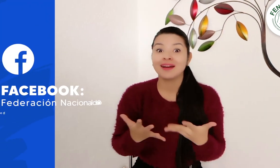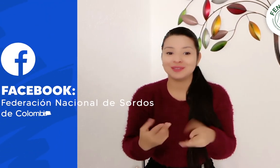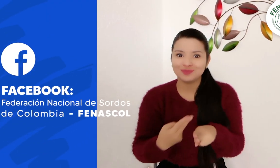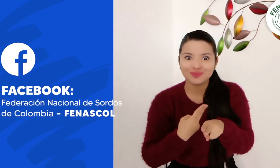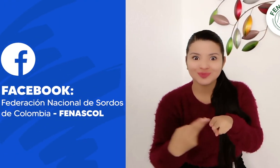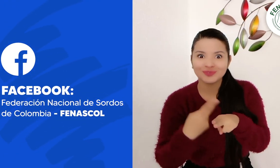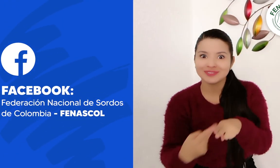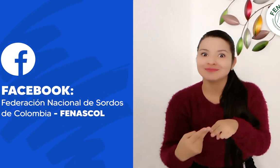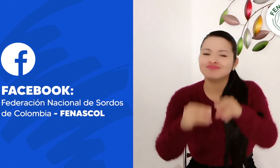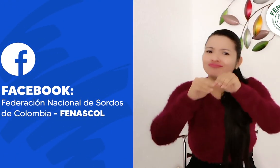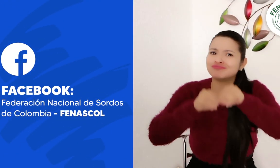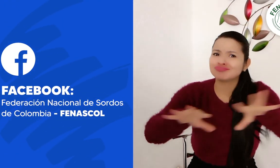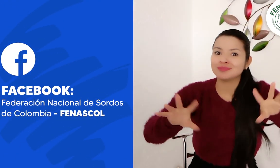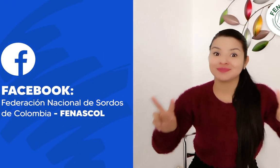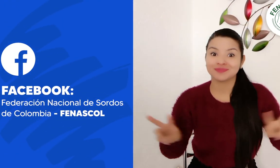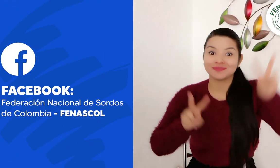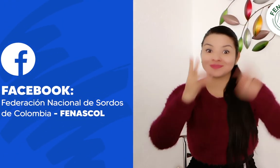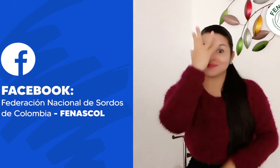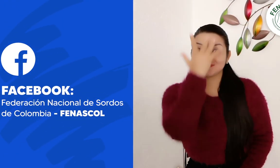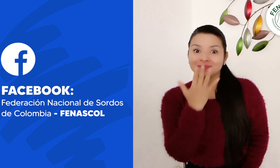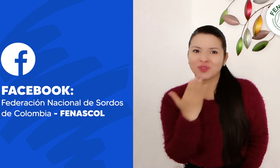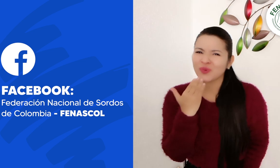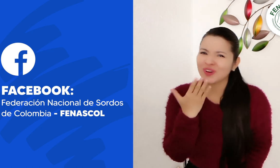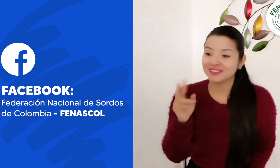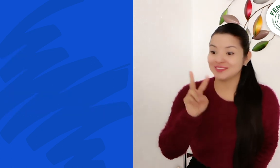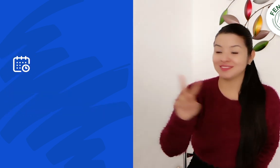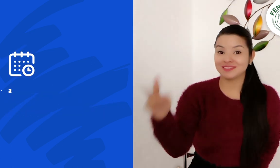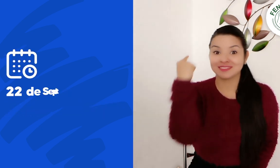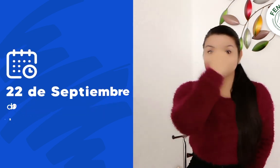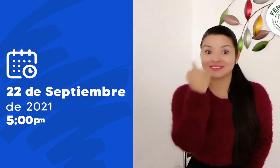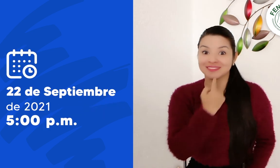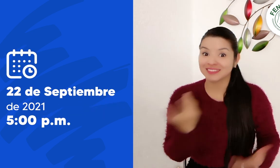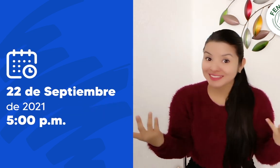Nos vemos en el Facebook de FNASCOR el 22 de septiembre.